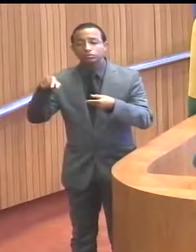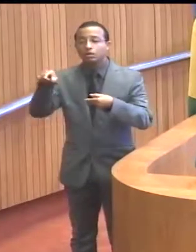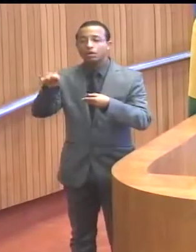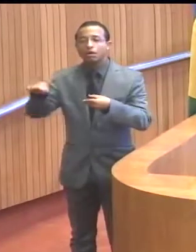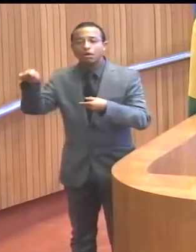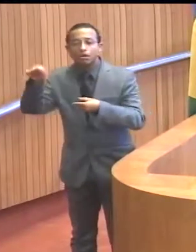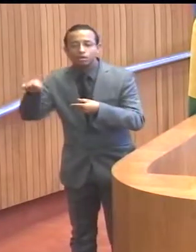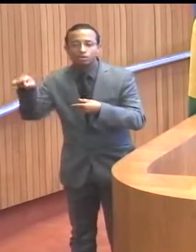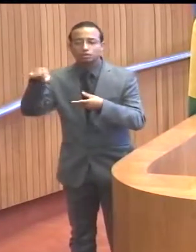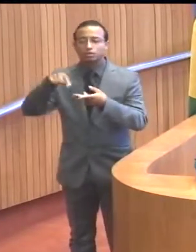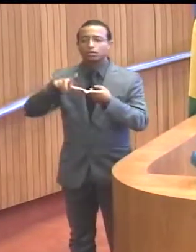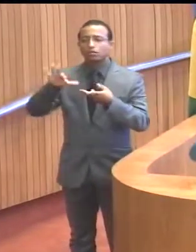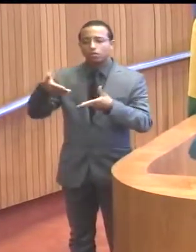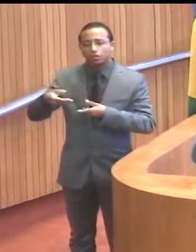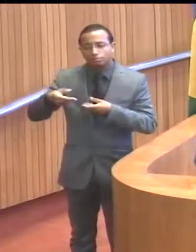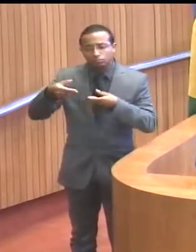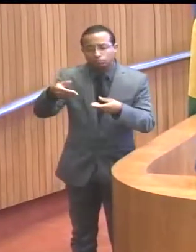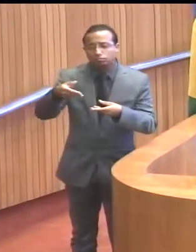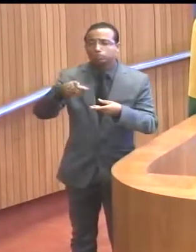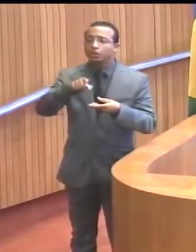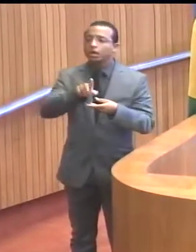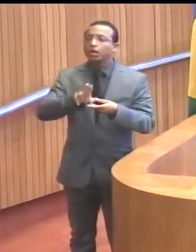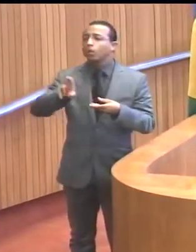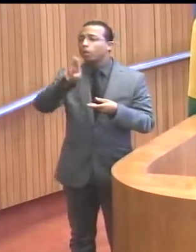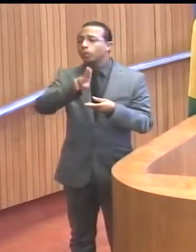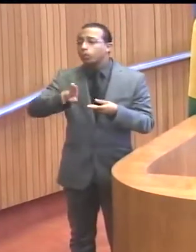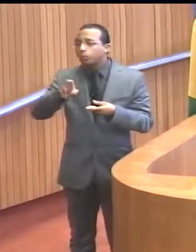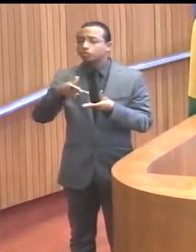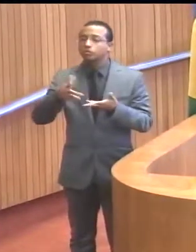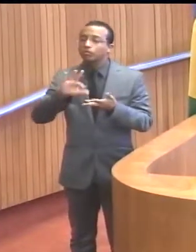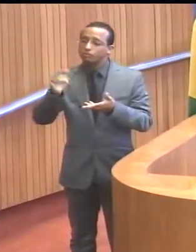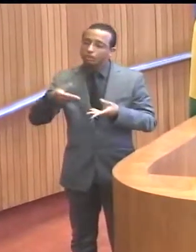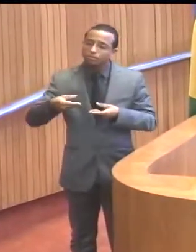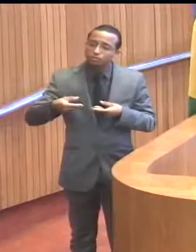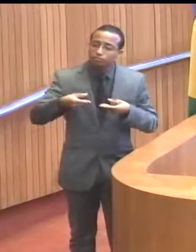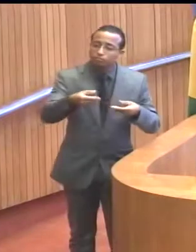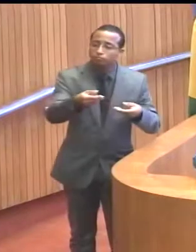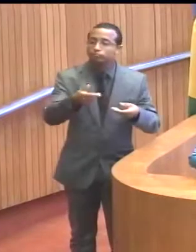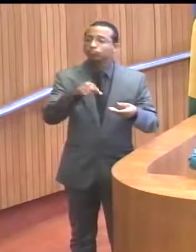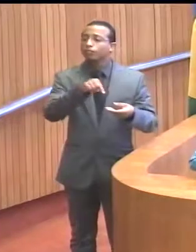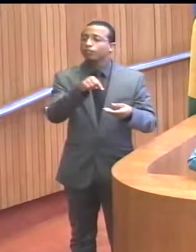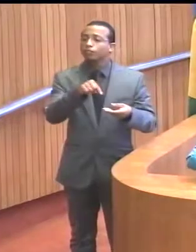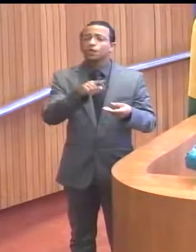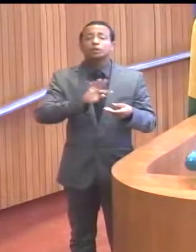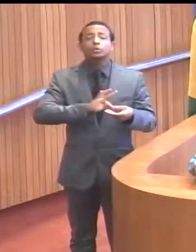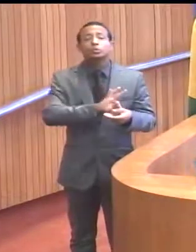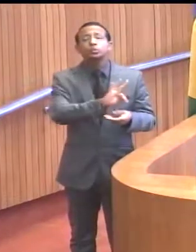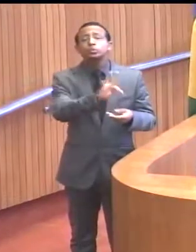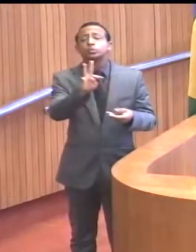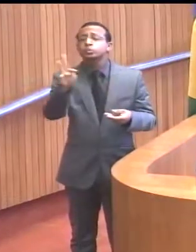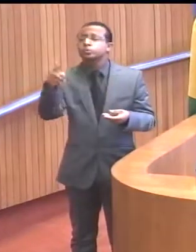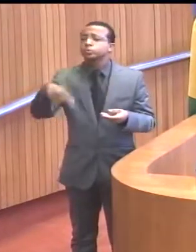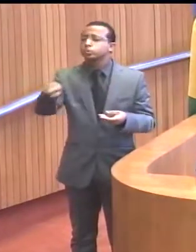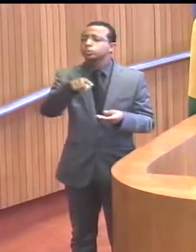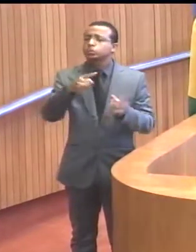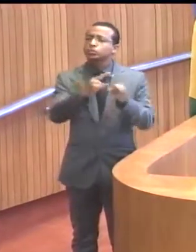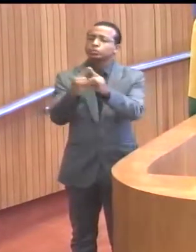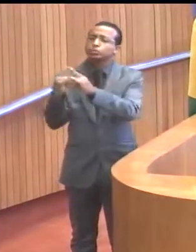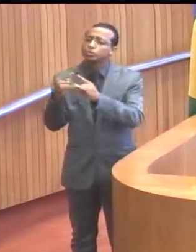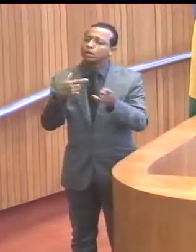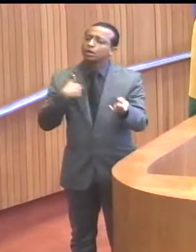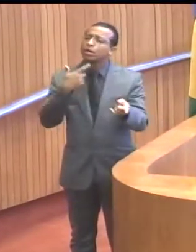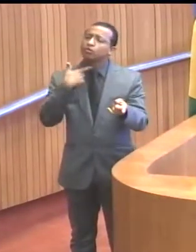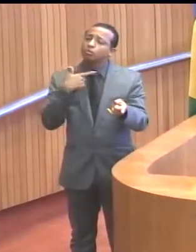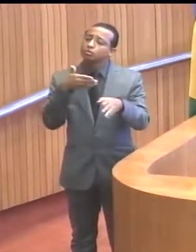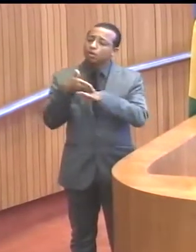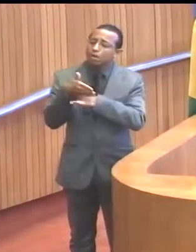associações, será encaminhado às universidades, será encaminhado a todos os órgãos que têm a sua